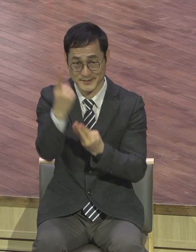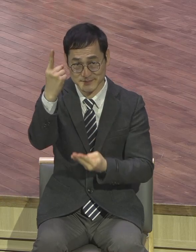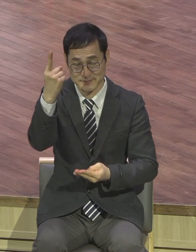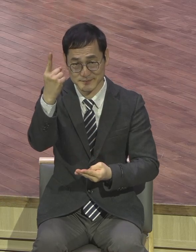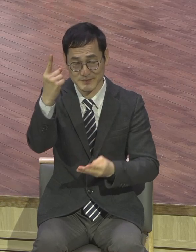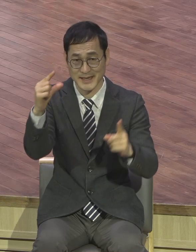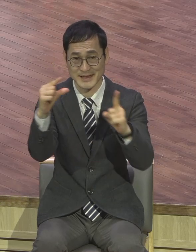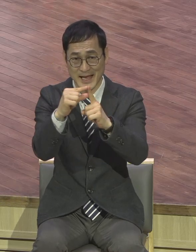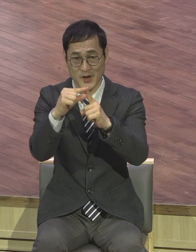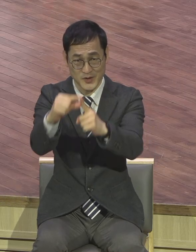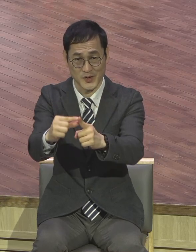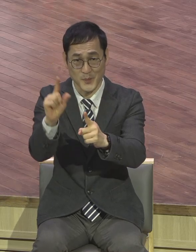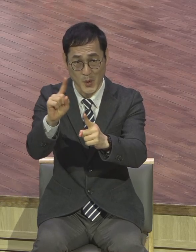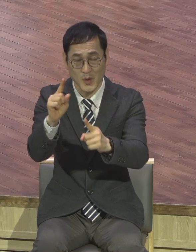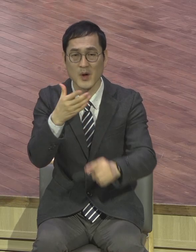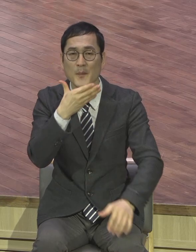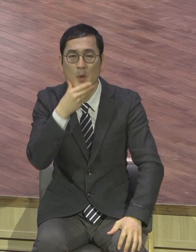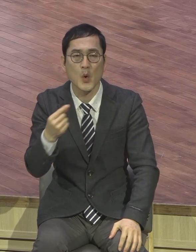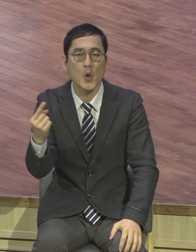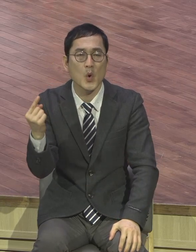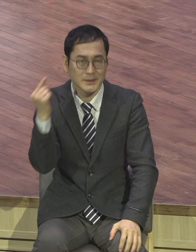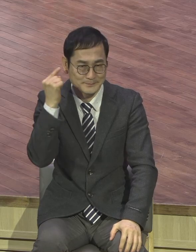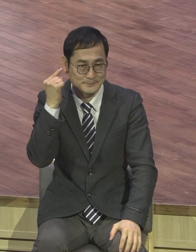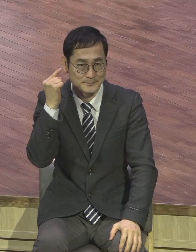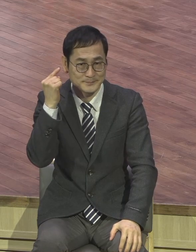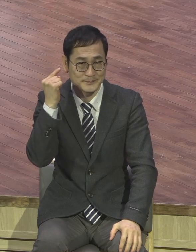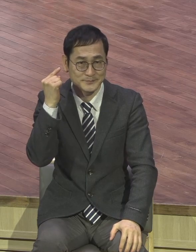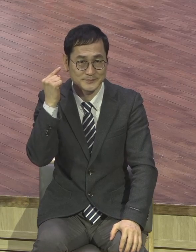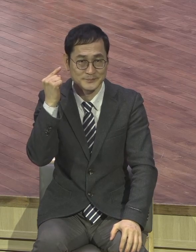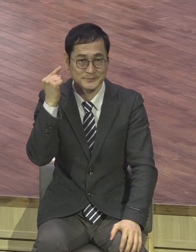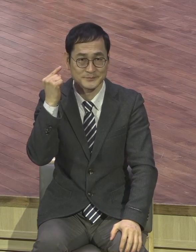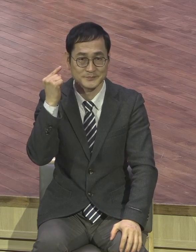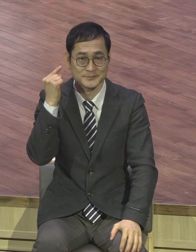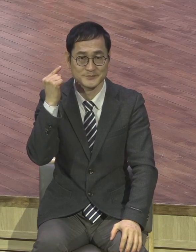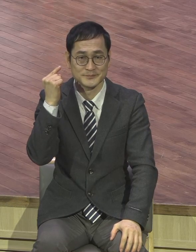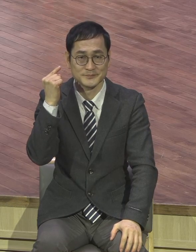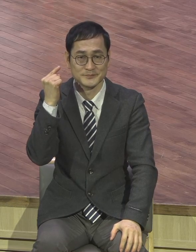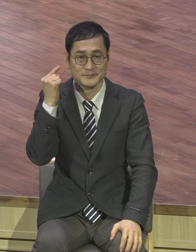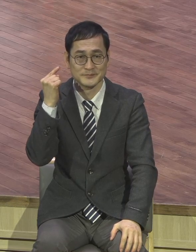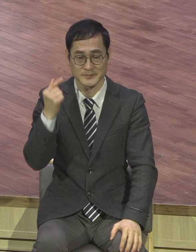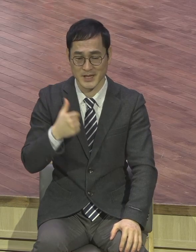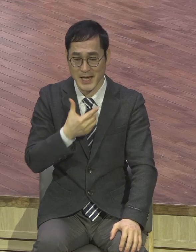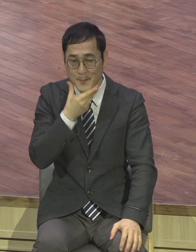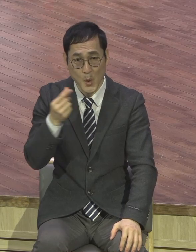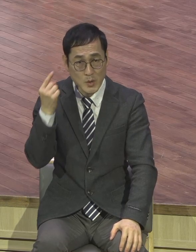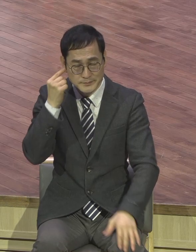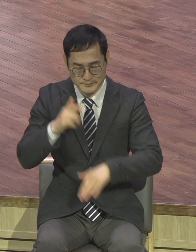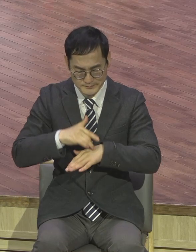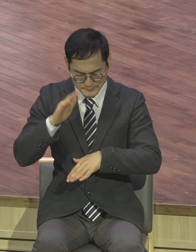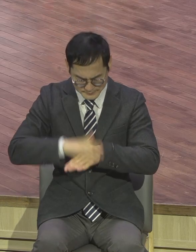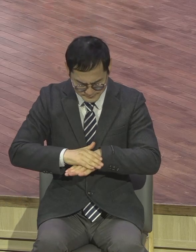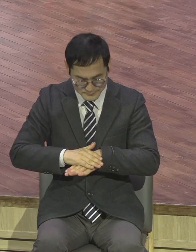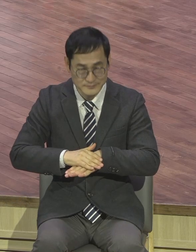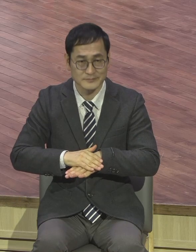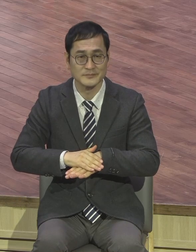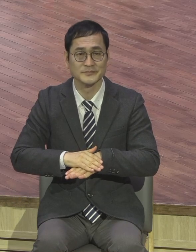보금입니다. 보금. 보금. 내가 보금 체질이 되면 내가 완전 보금